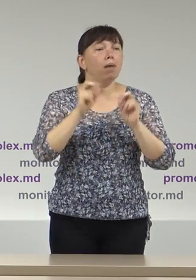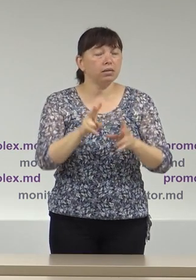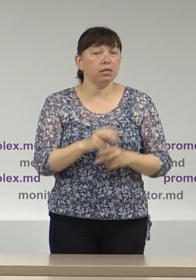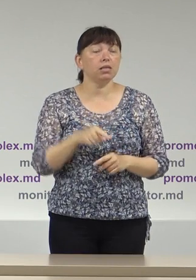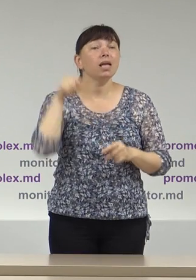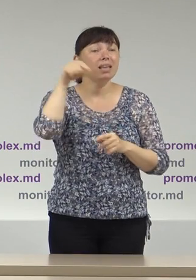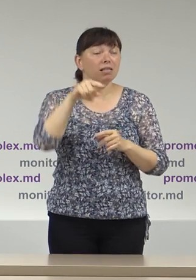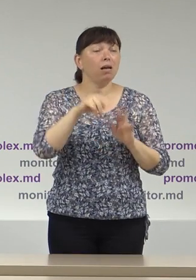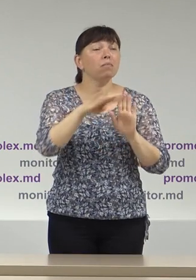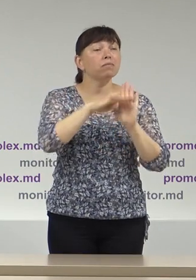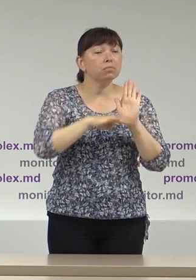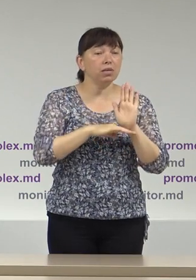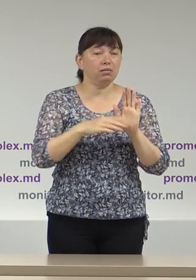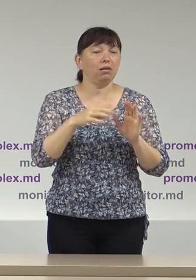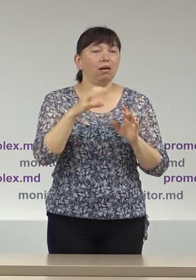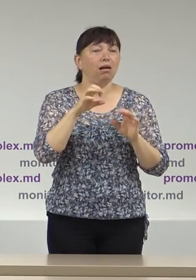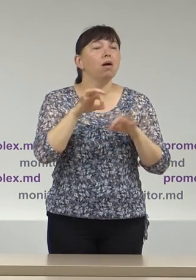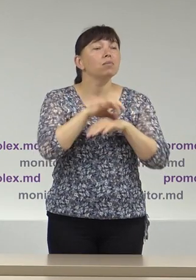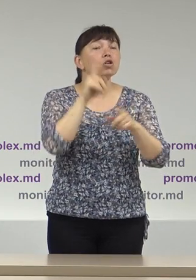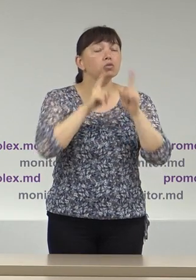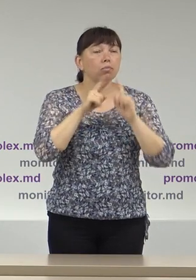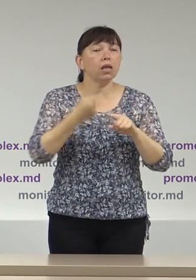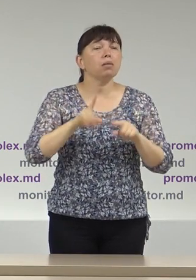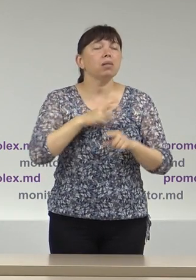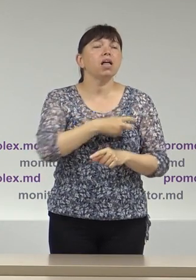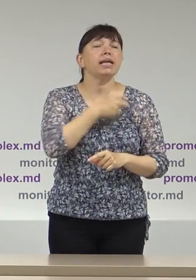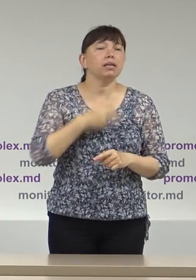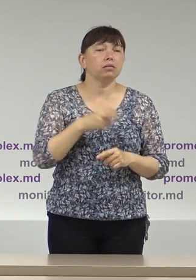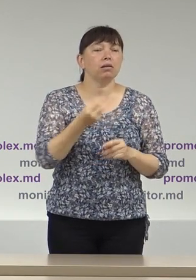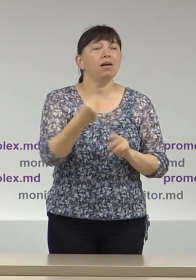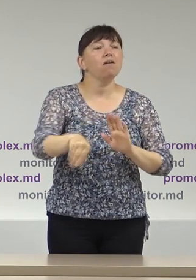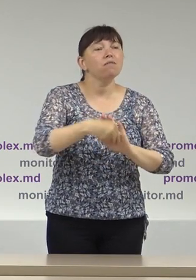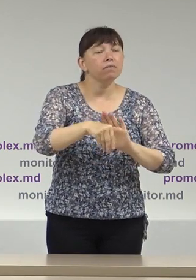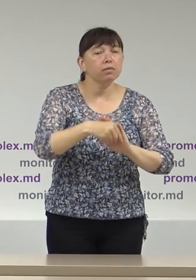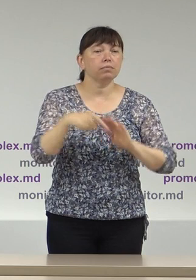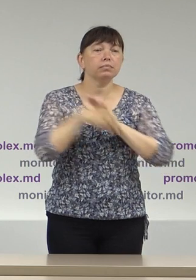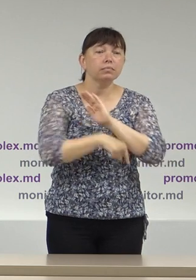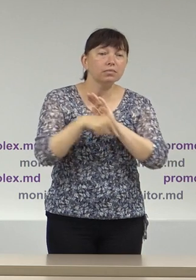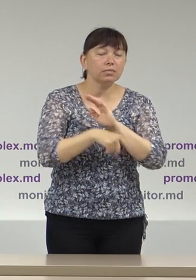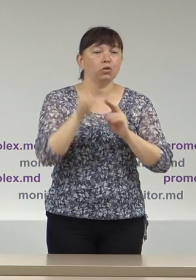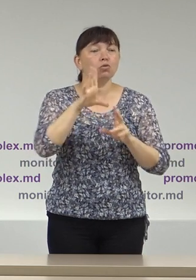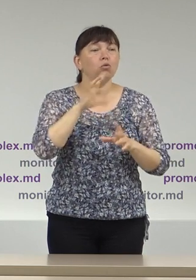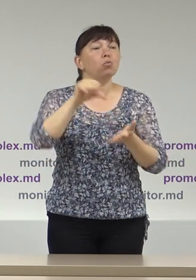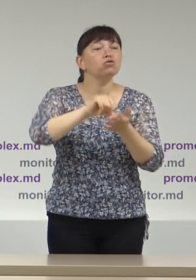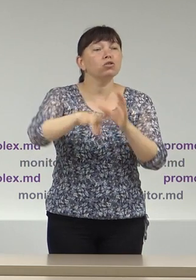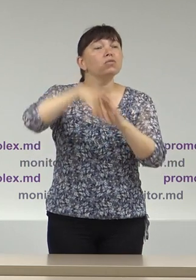au fost subiecte care țin de riscuri de corupție în procesul finanțării partidilor și a concurenților electorale.